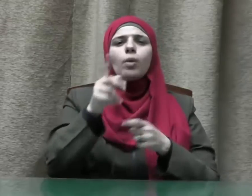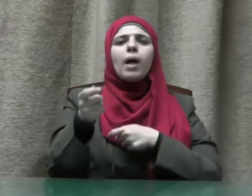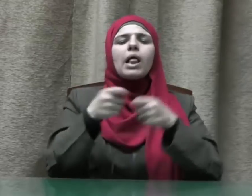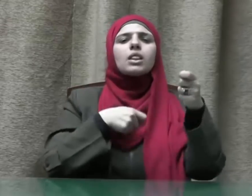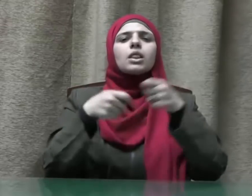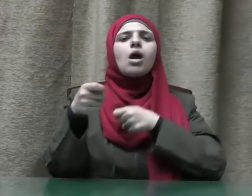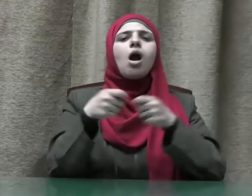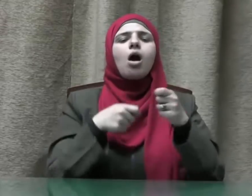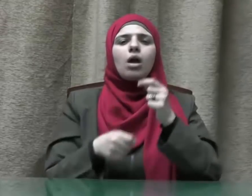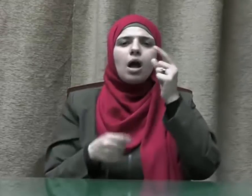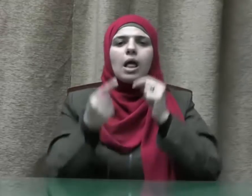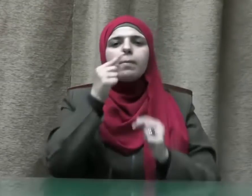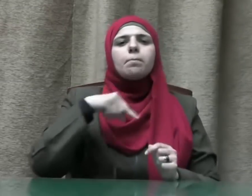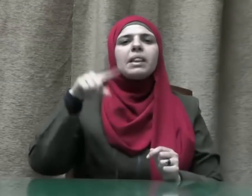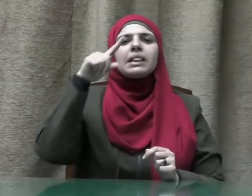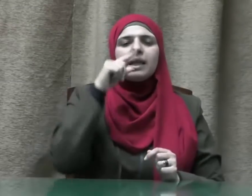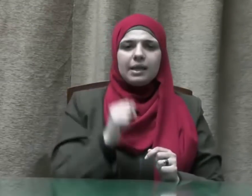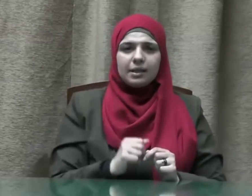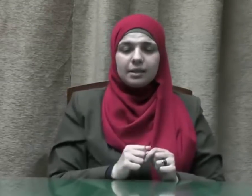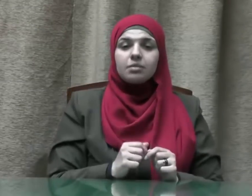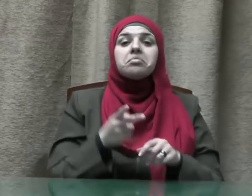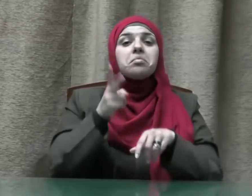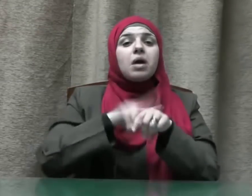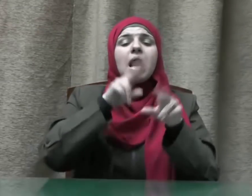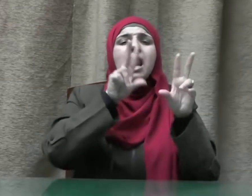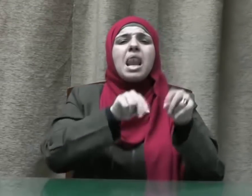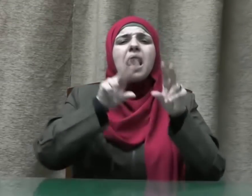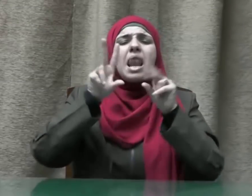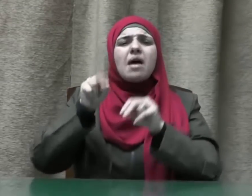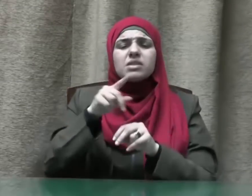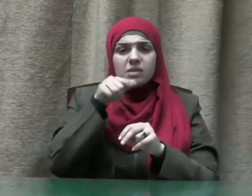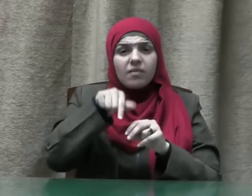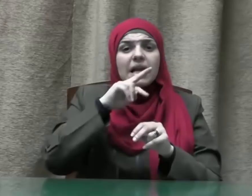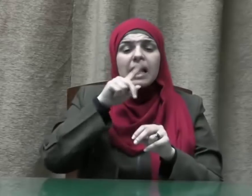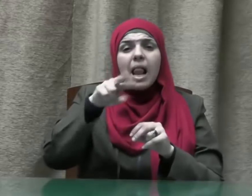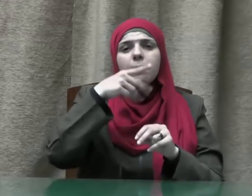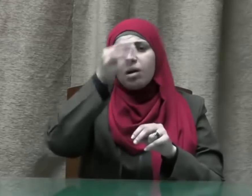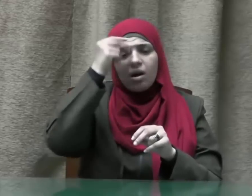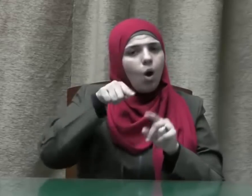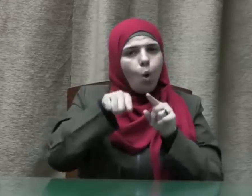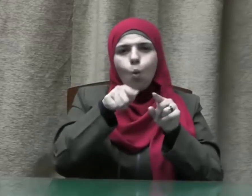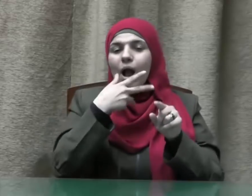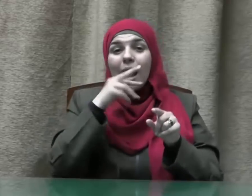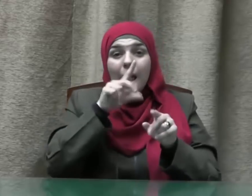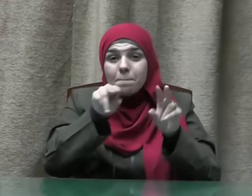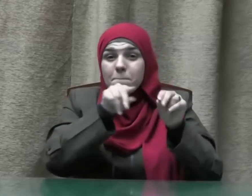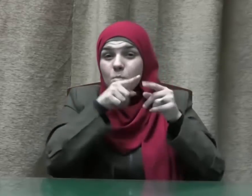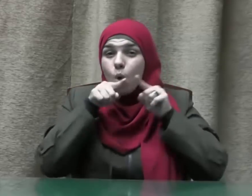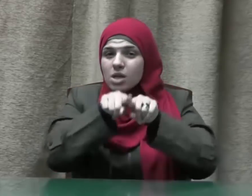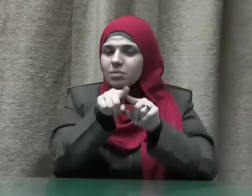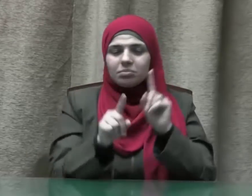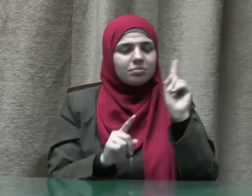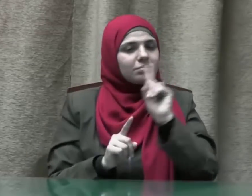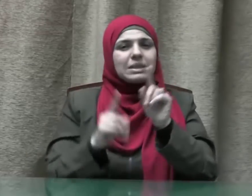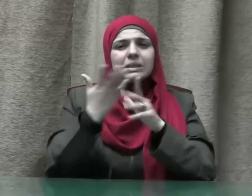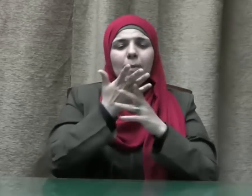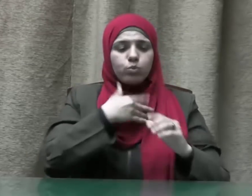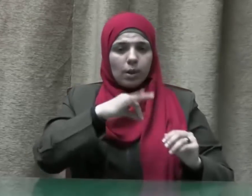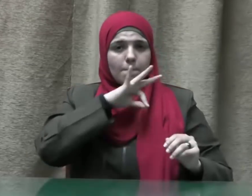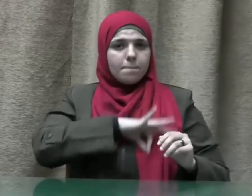مع كون الأمر في الحقيقة على غير ذلك ليجني كسباً ومالاً